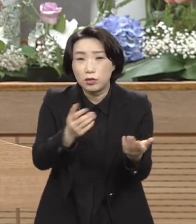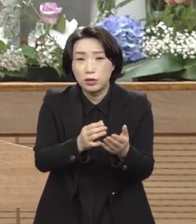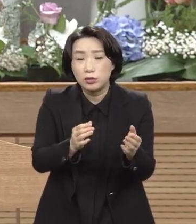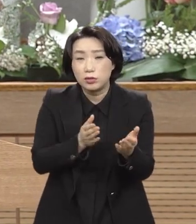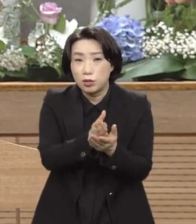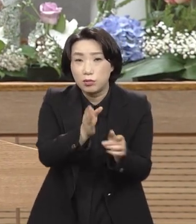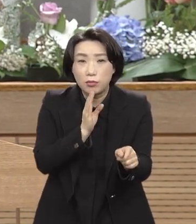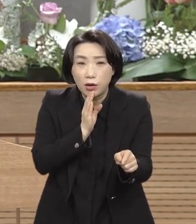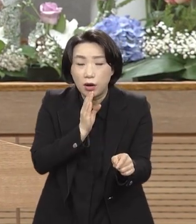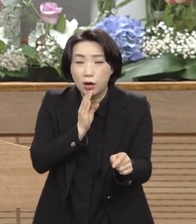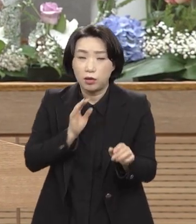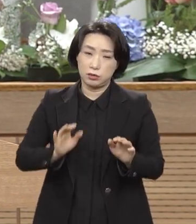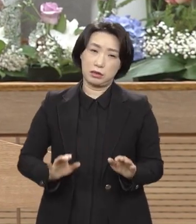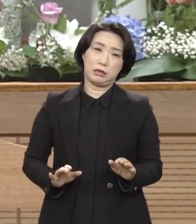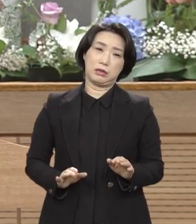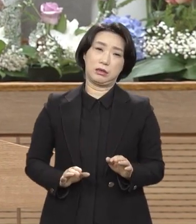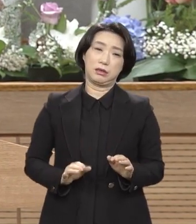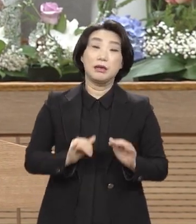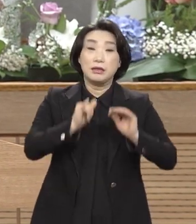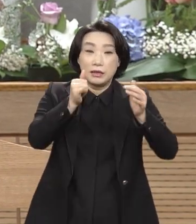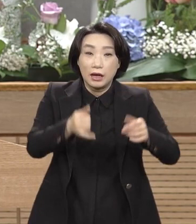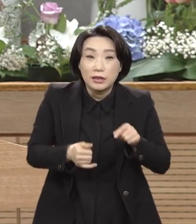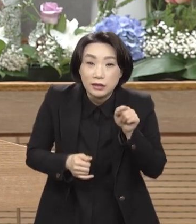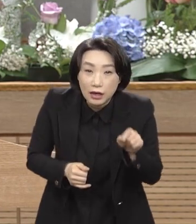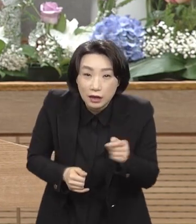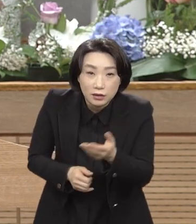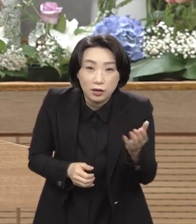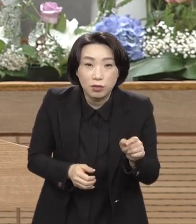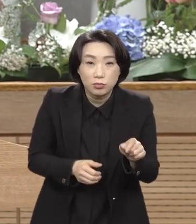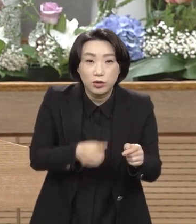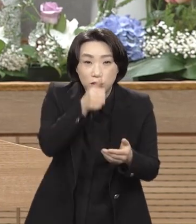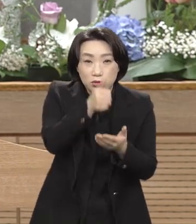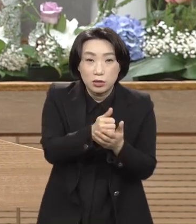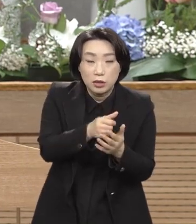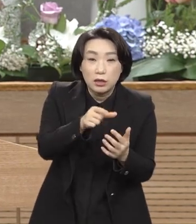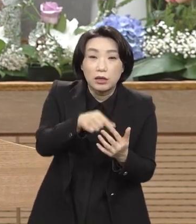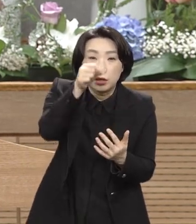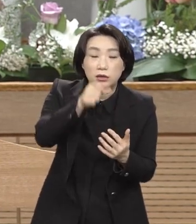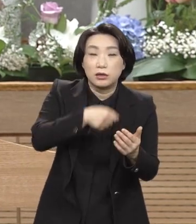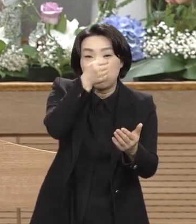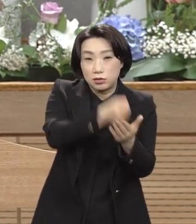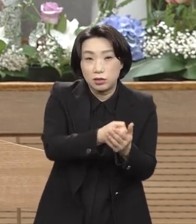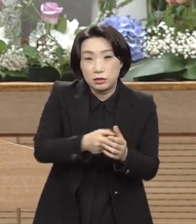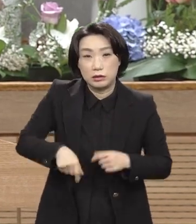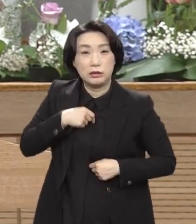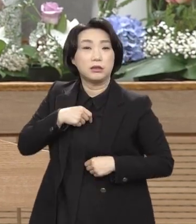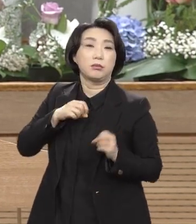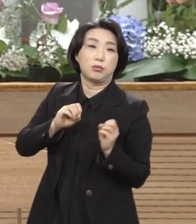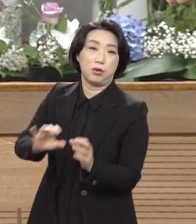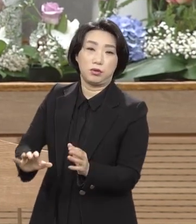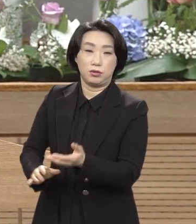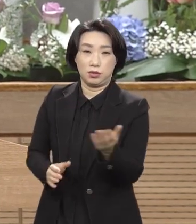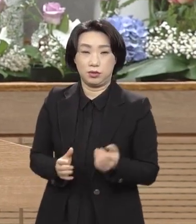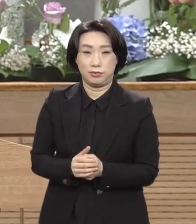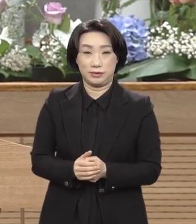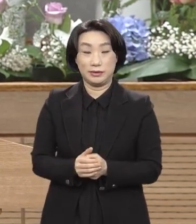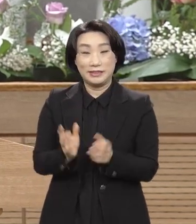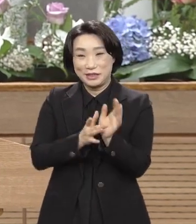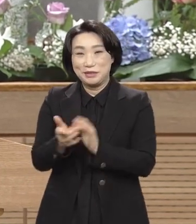세상은 이렇게 죄를 택하고 의의를 버려. 그래서 예수 믿으라면 안